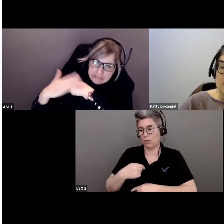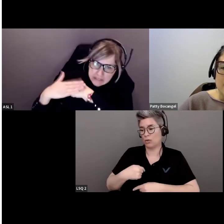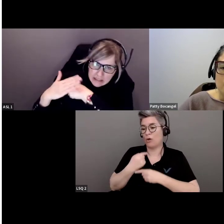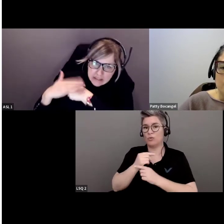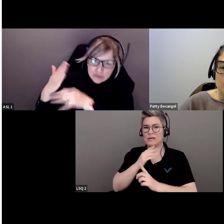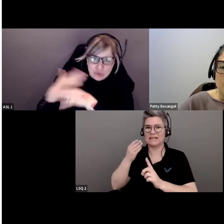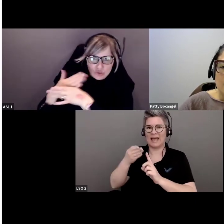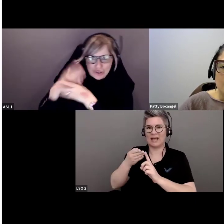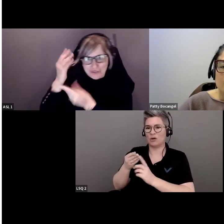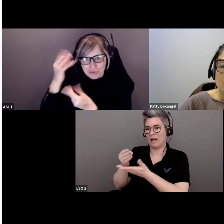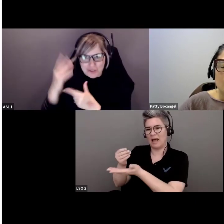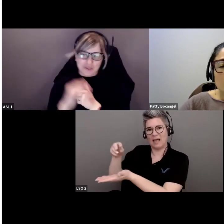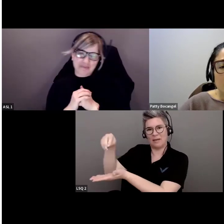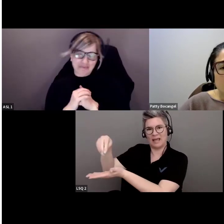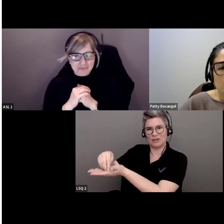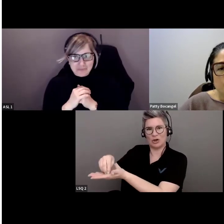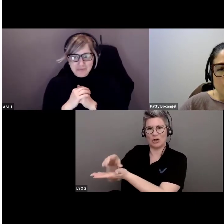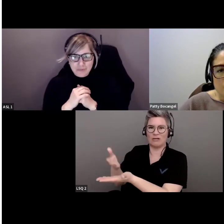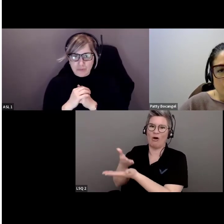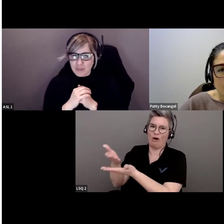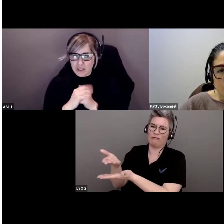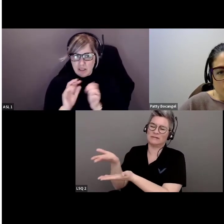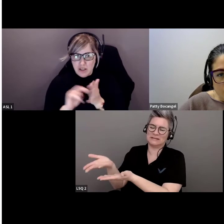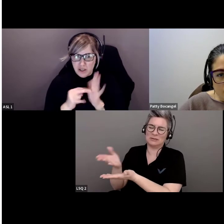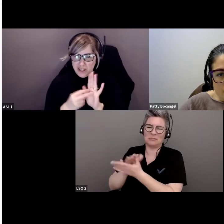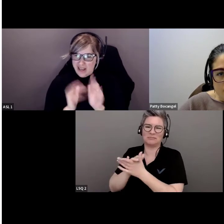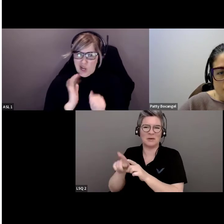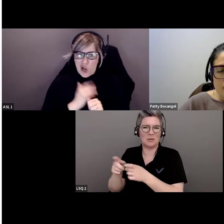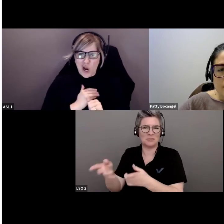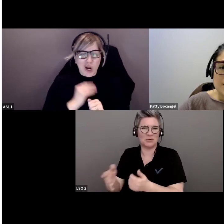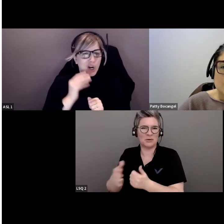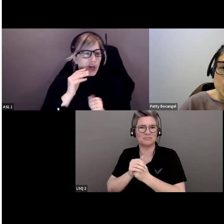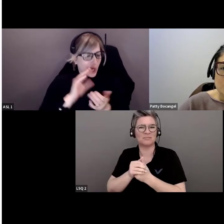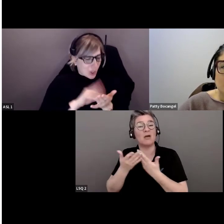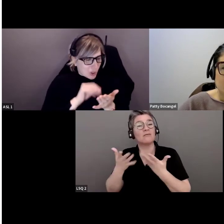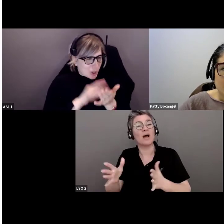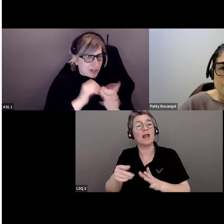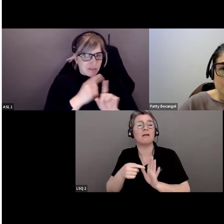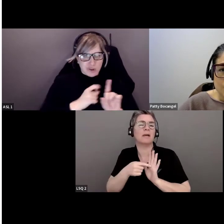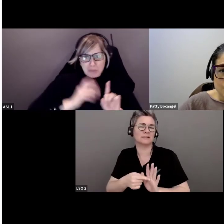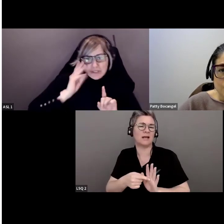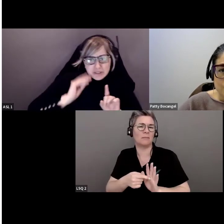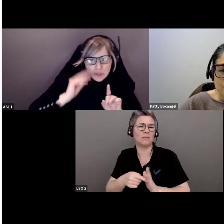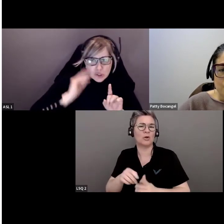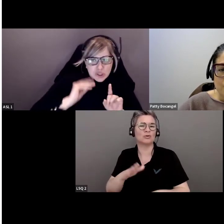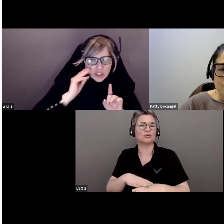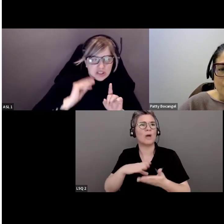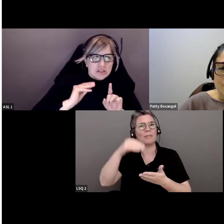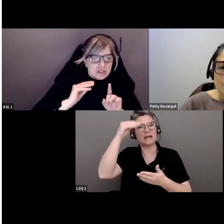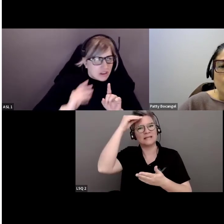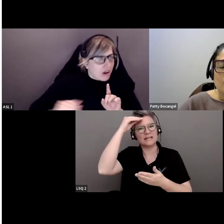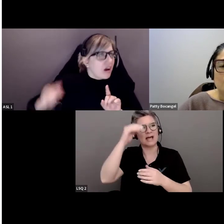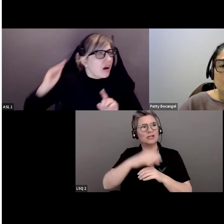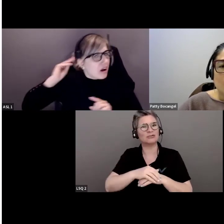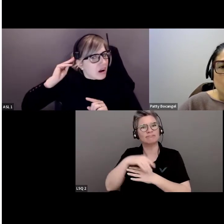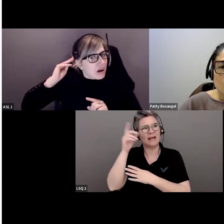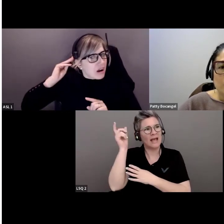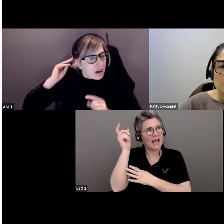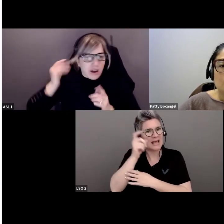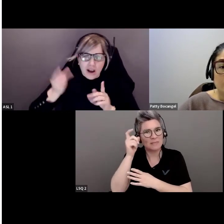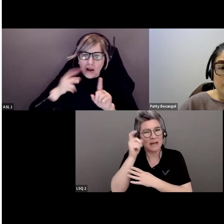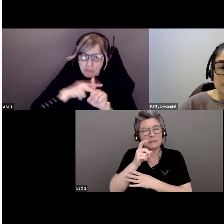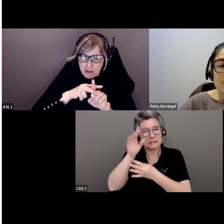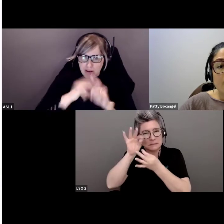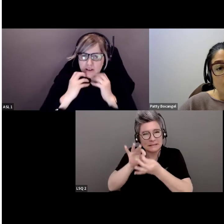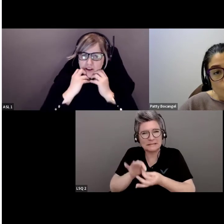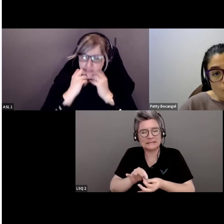directement dans sa main quand je lui offre. Alors, voilà un exemple d'un apprentissage expérientiel très